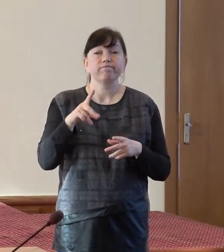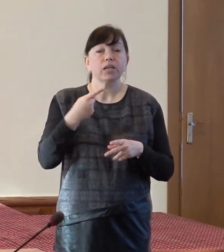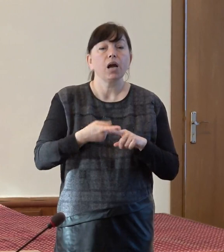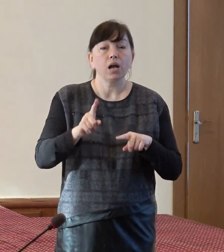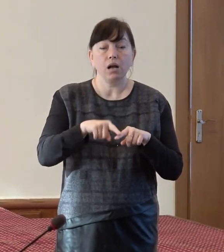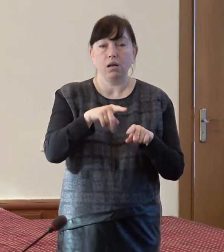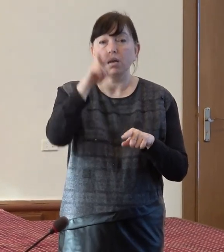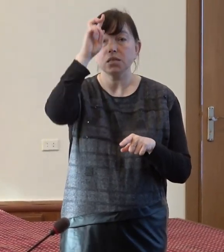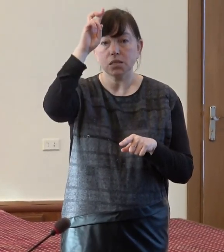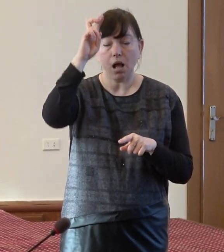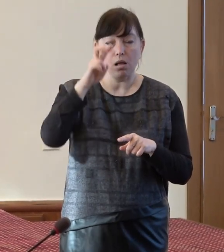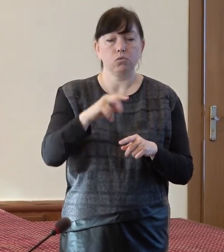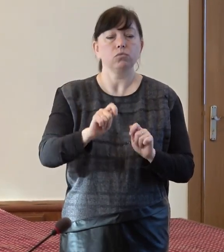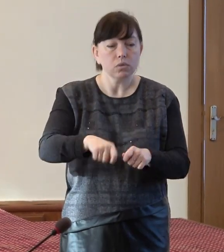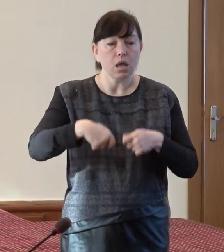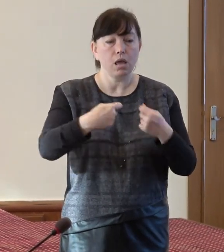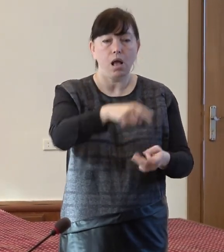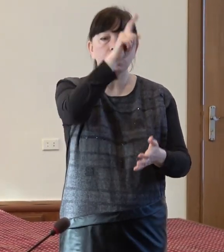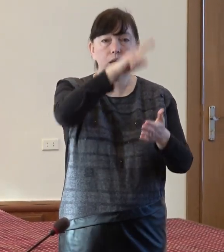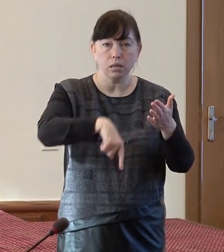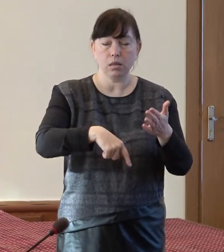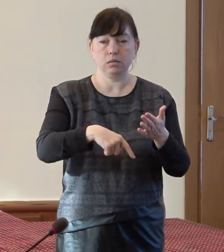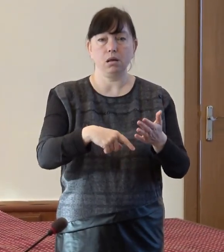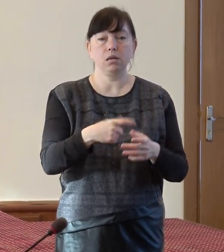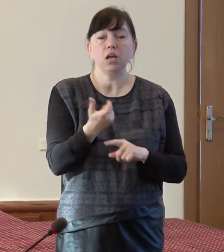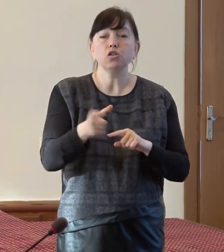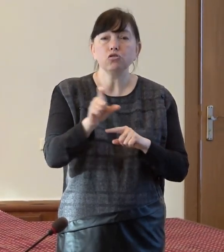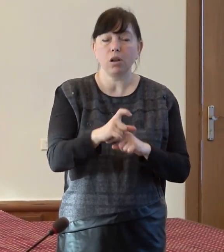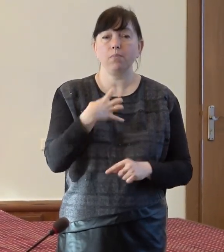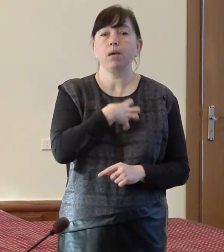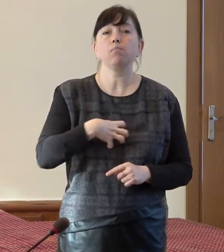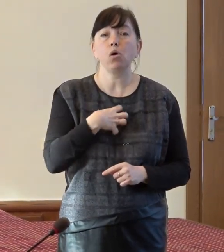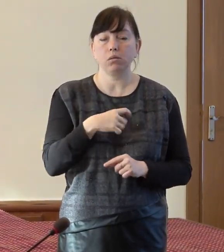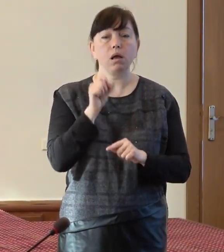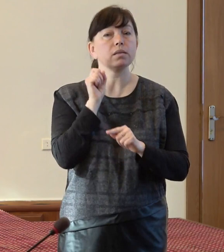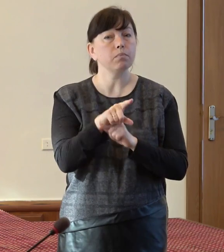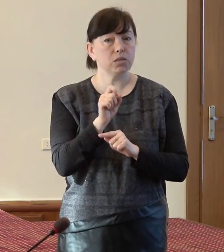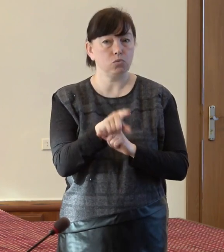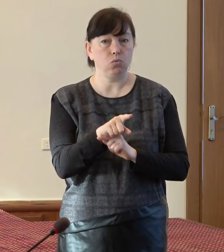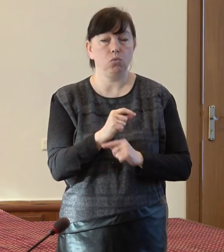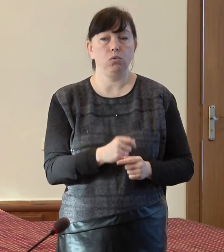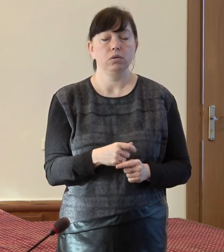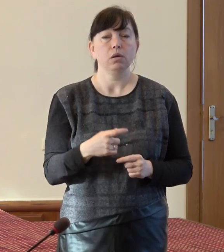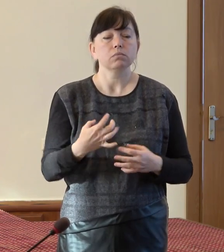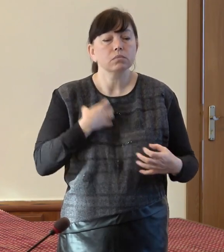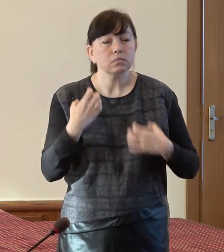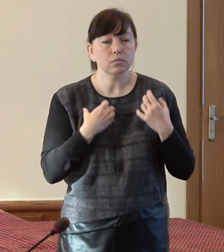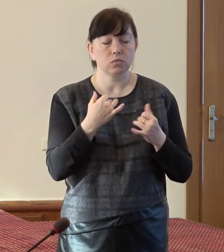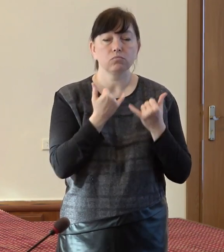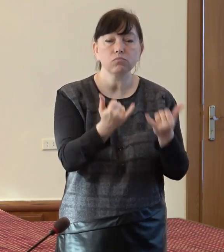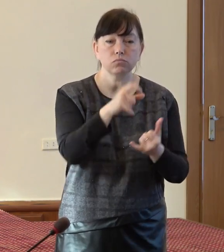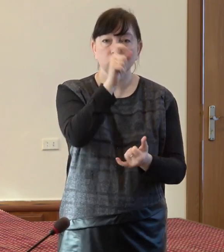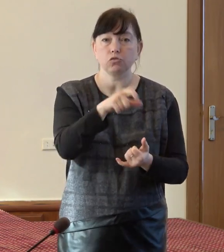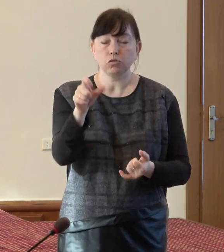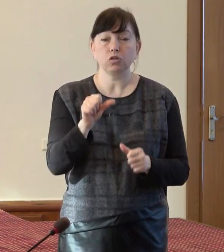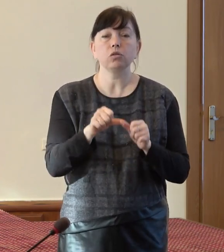-a încredențat, e delegat una din cele mai importante misiuni, grijă față de cetățean